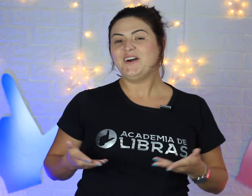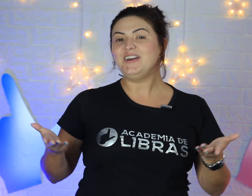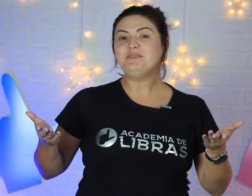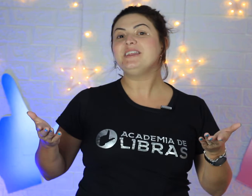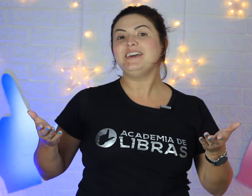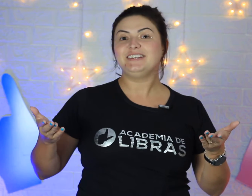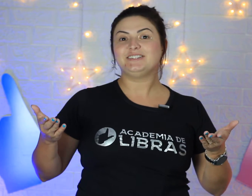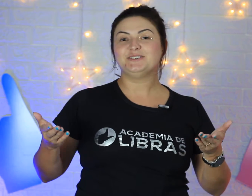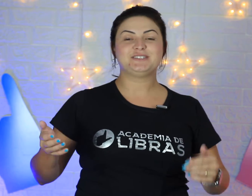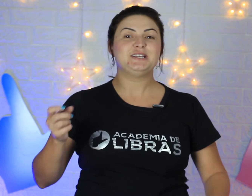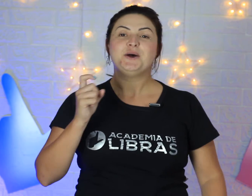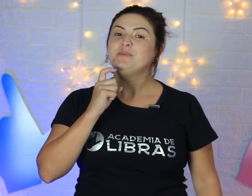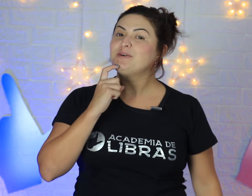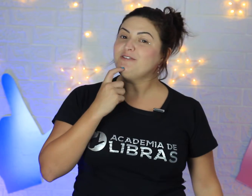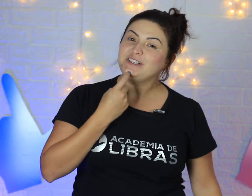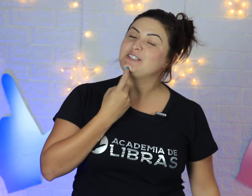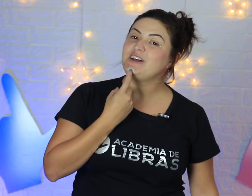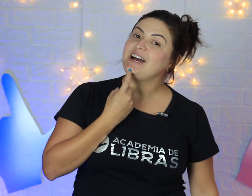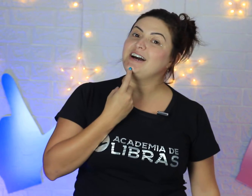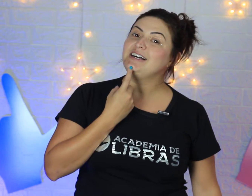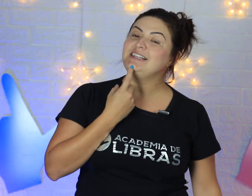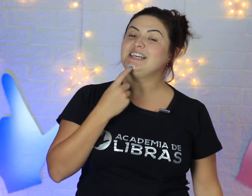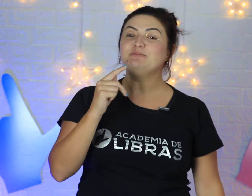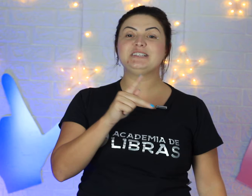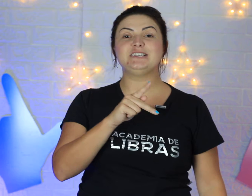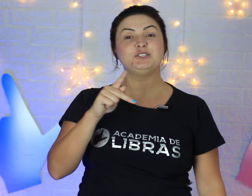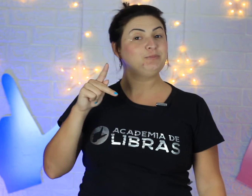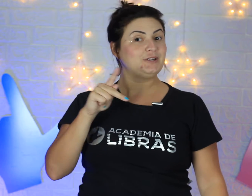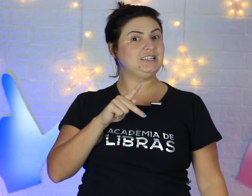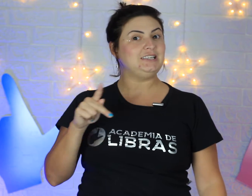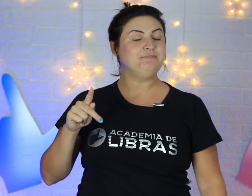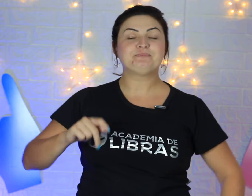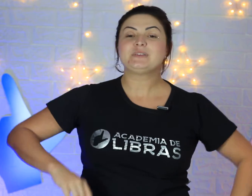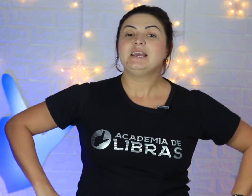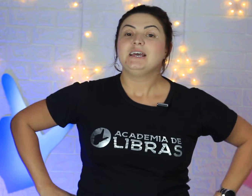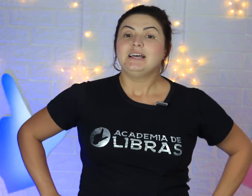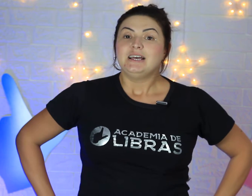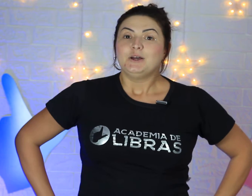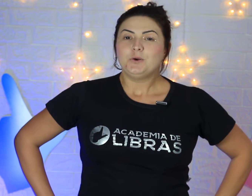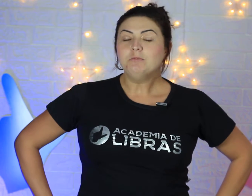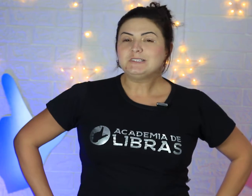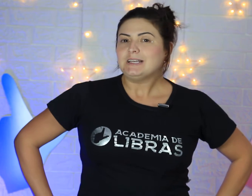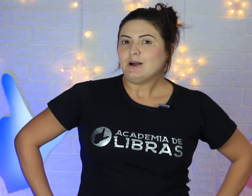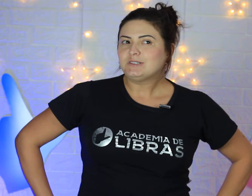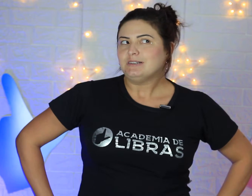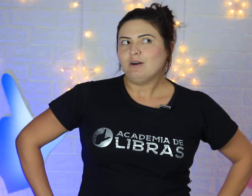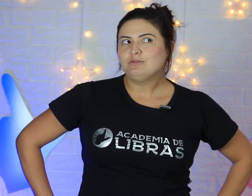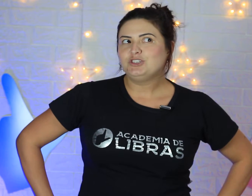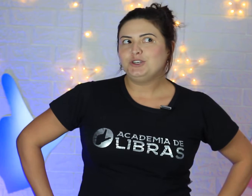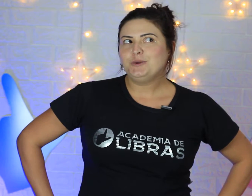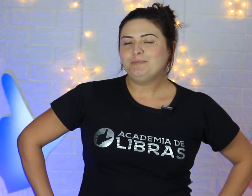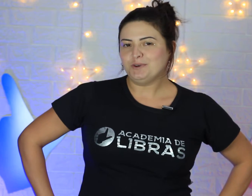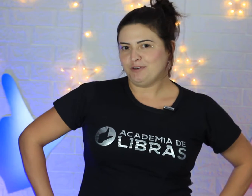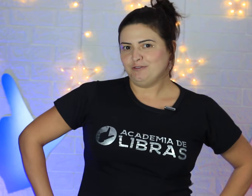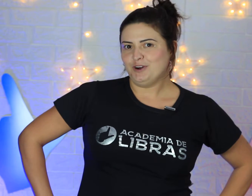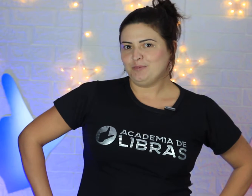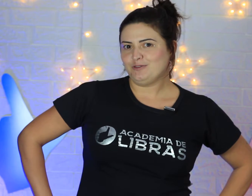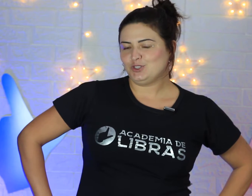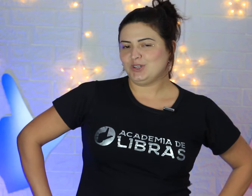Oi, Libretos! Professora Aninha passando por aqui. Como será o sinal de por favor, professora